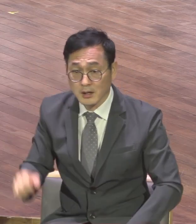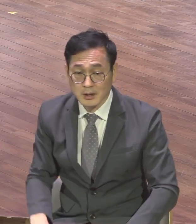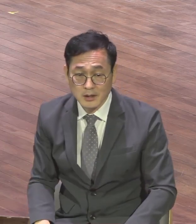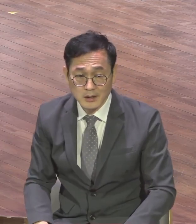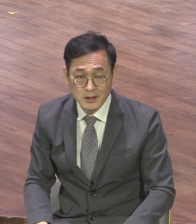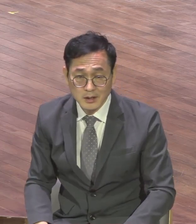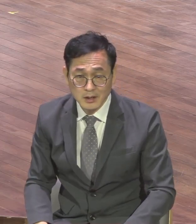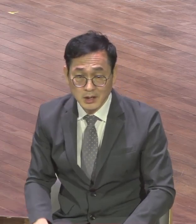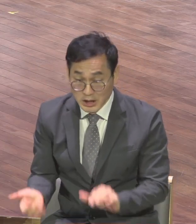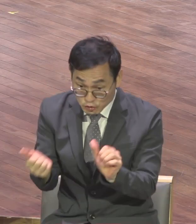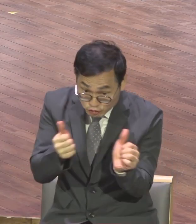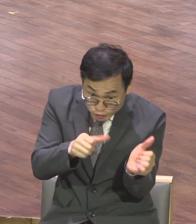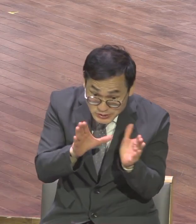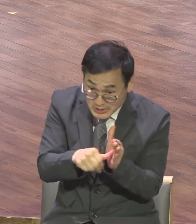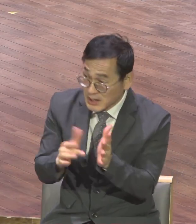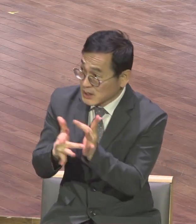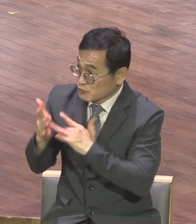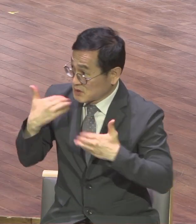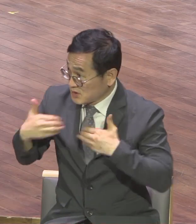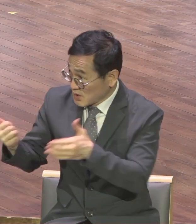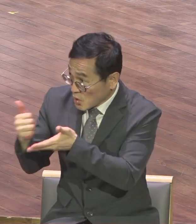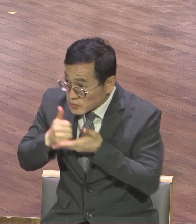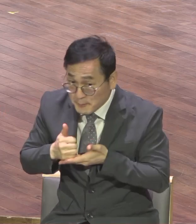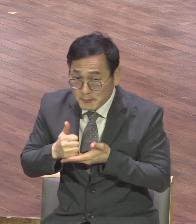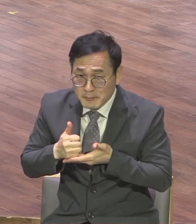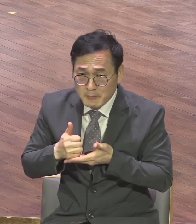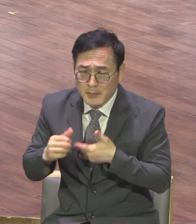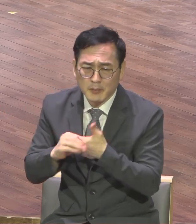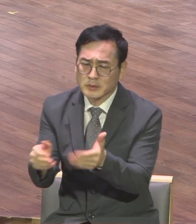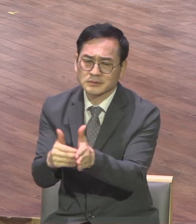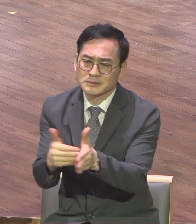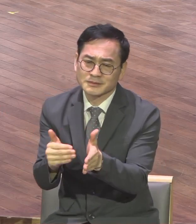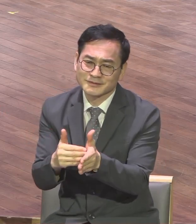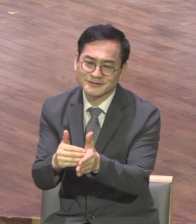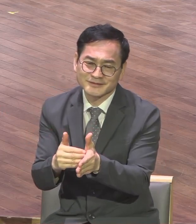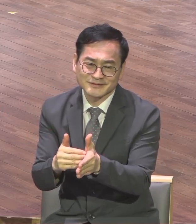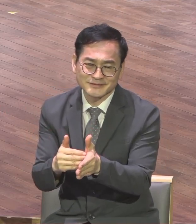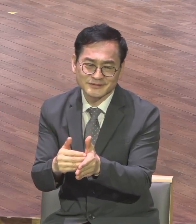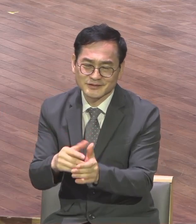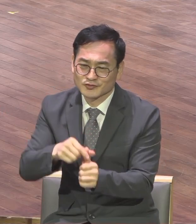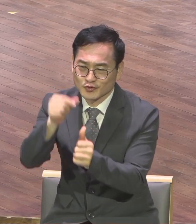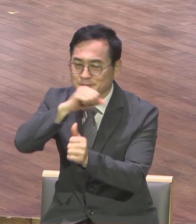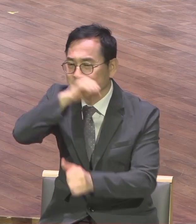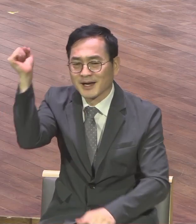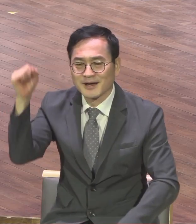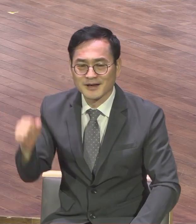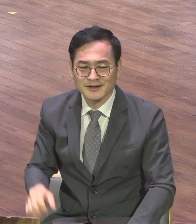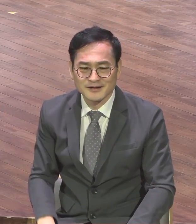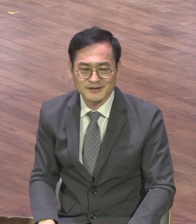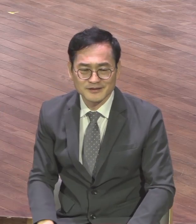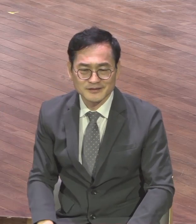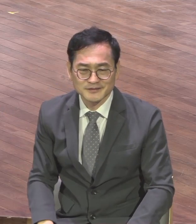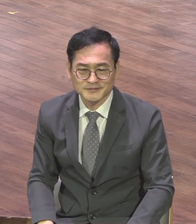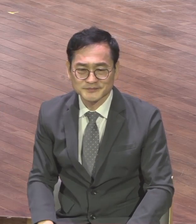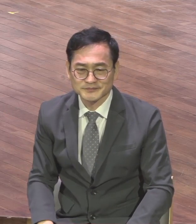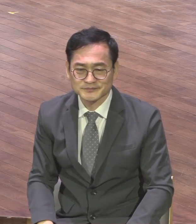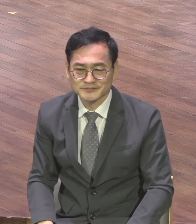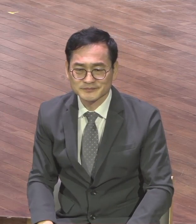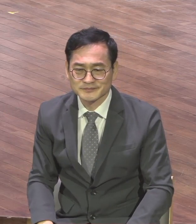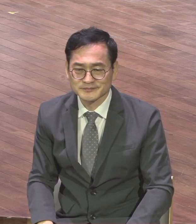숨 끊어지기 전까지만 예수 영접하면 구원 받아요 공짜에요 공짜 사람들은 필요 없어요 노력은